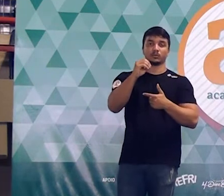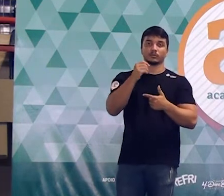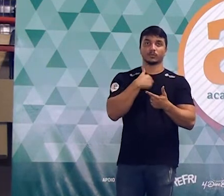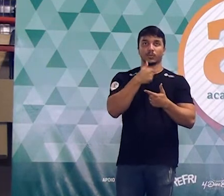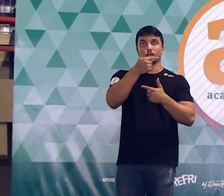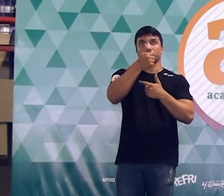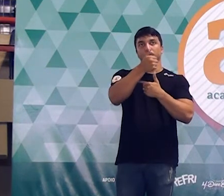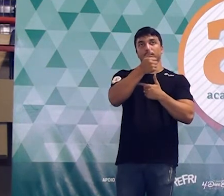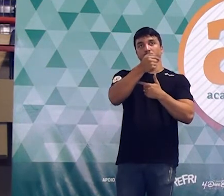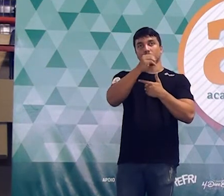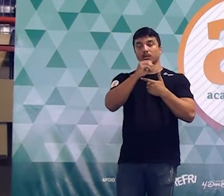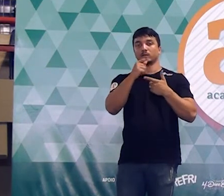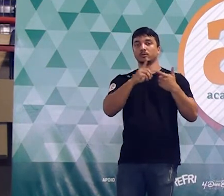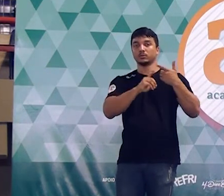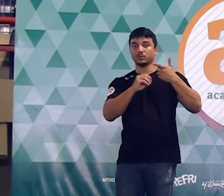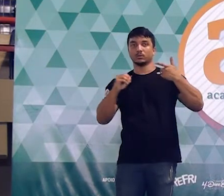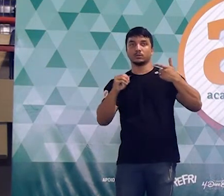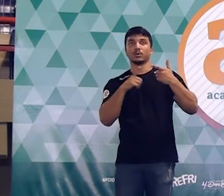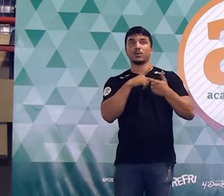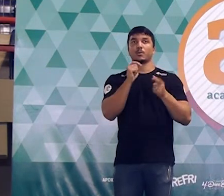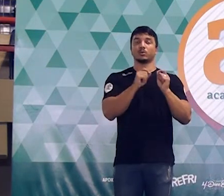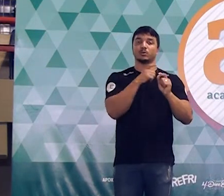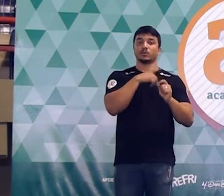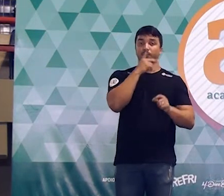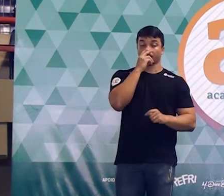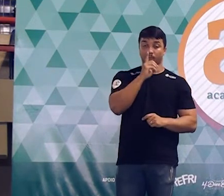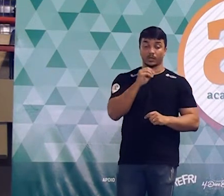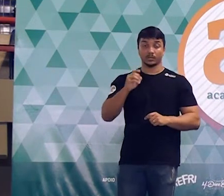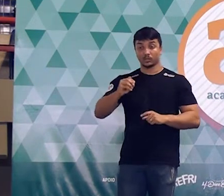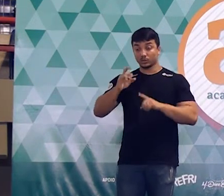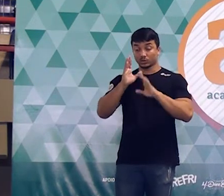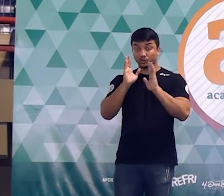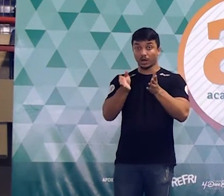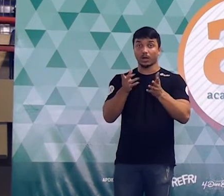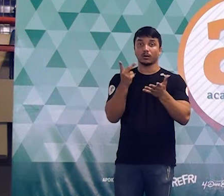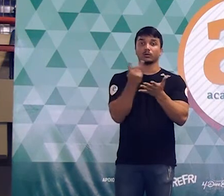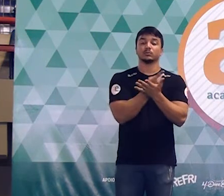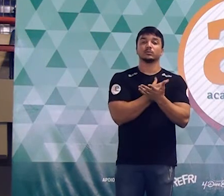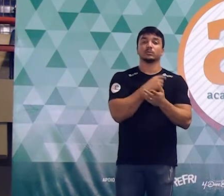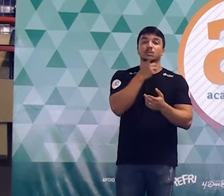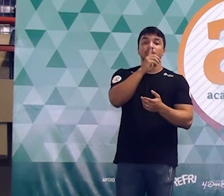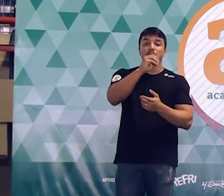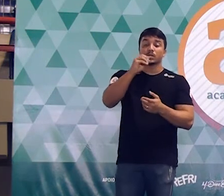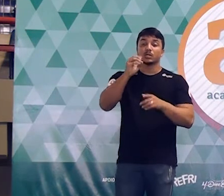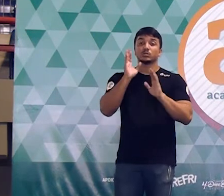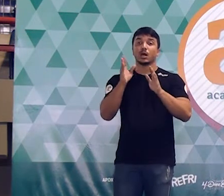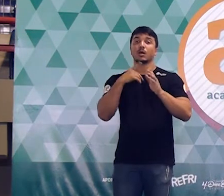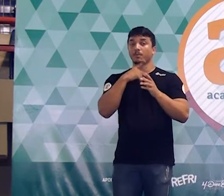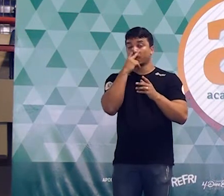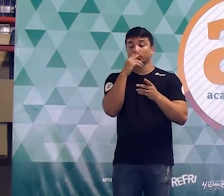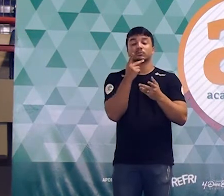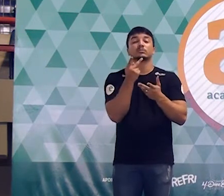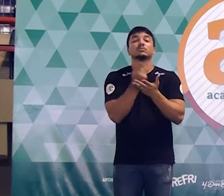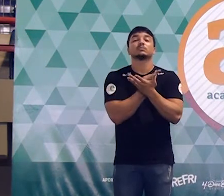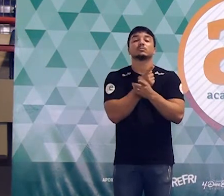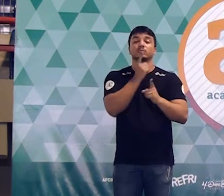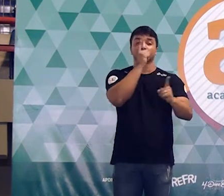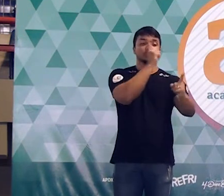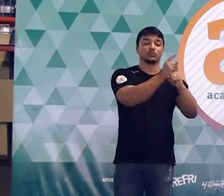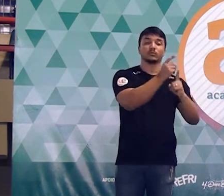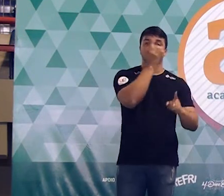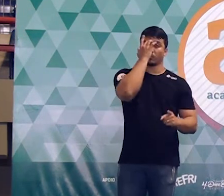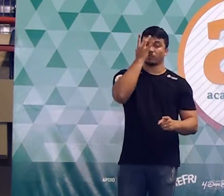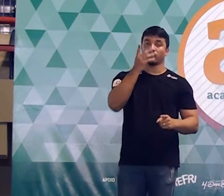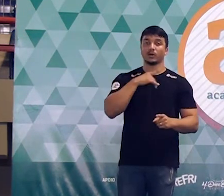sobre 100, é mais conveniente porque o denominador já está 100. Então, como o denominador já é 100, o resultado que você encontra já é a